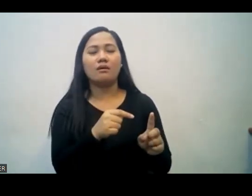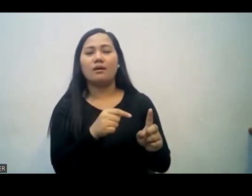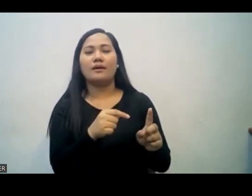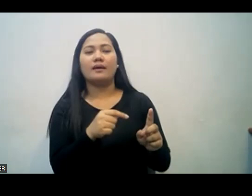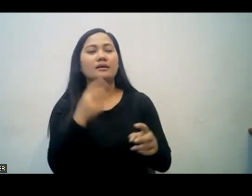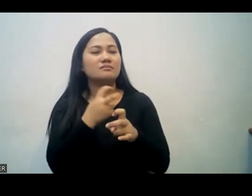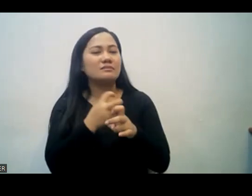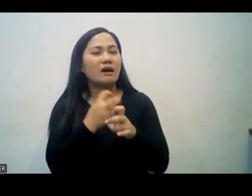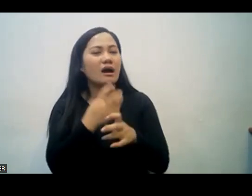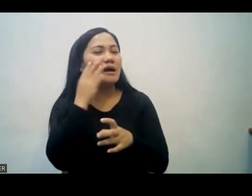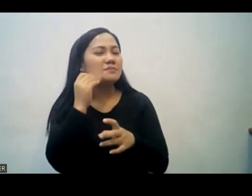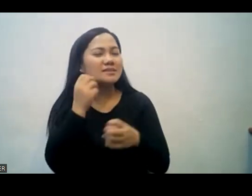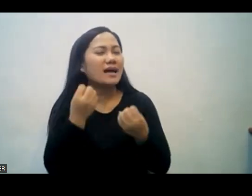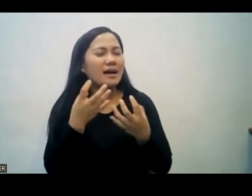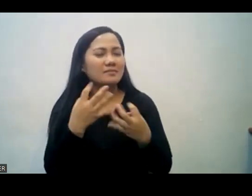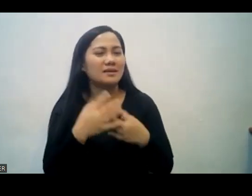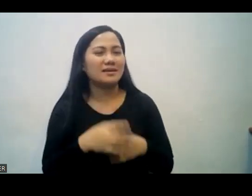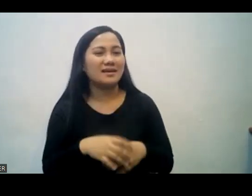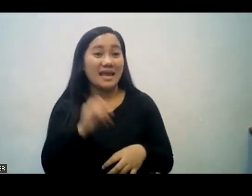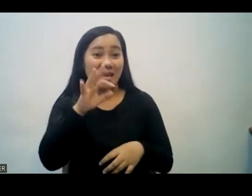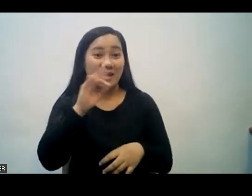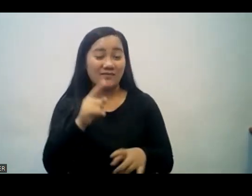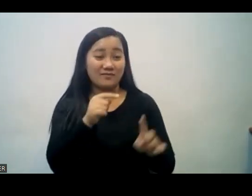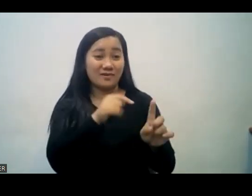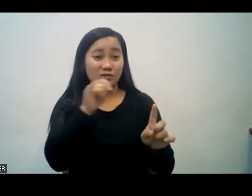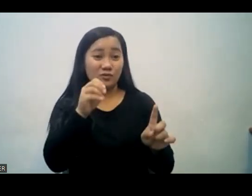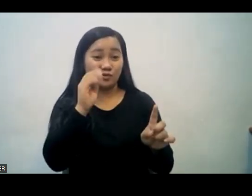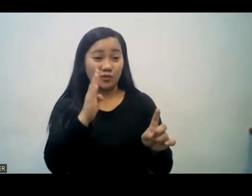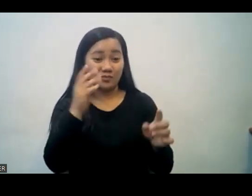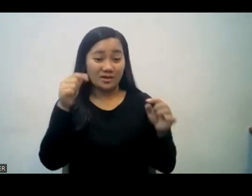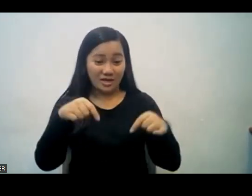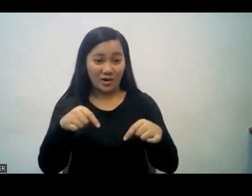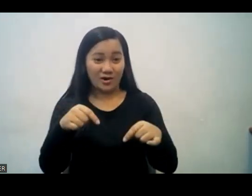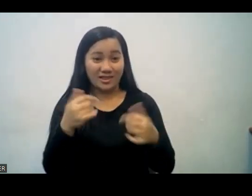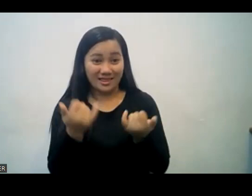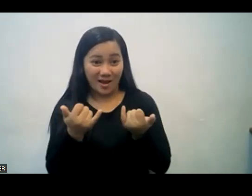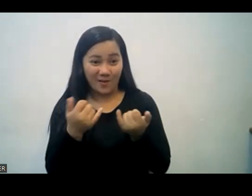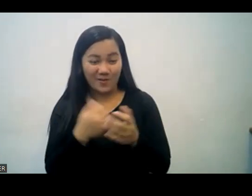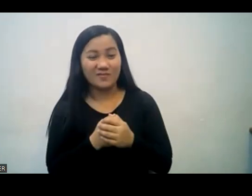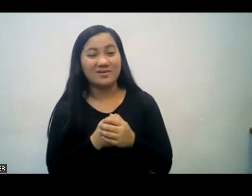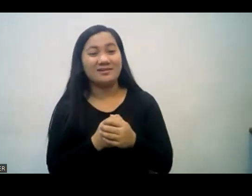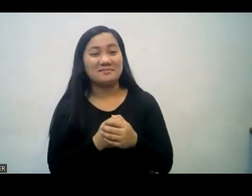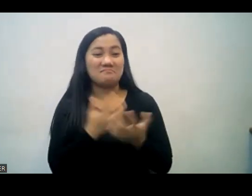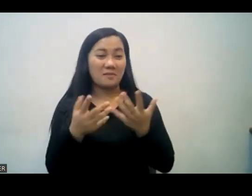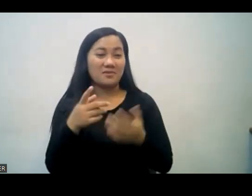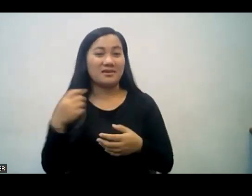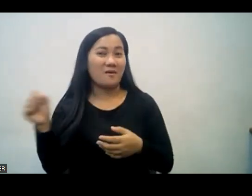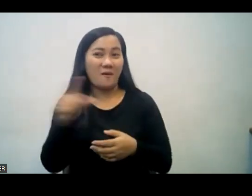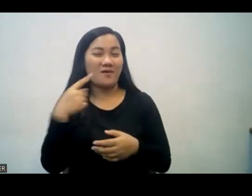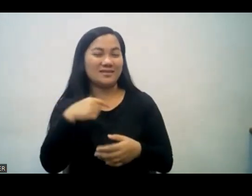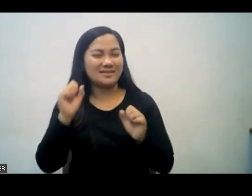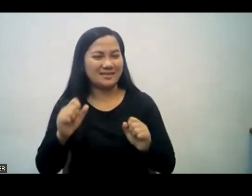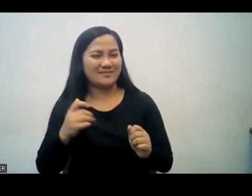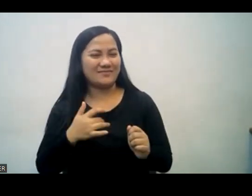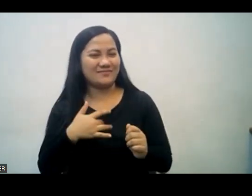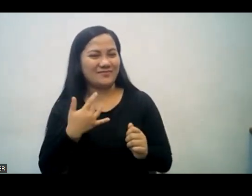po si Job, sa totoo lang, lahat po ay maaaring maaliw. I'm a big sickness. Kaya ako ay mayroong matinding sakit.